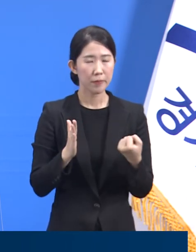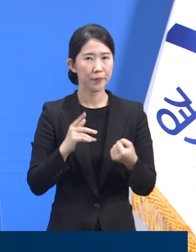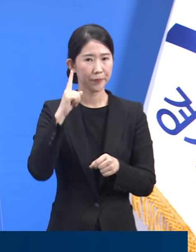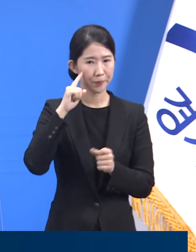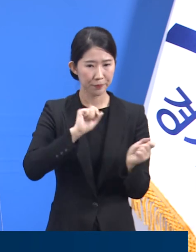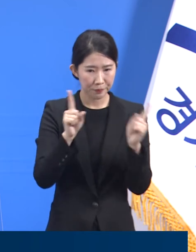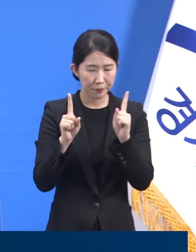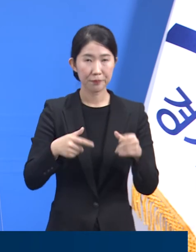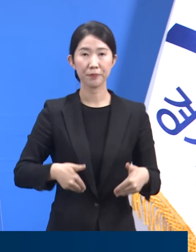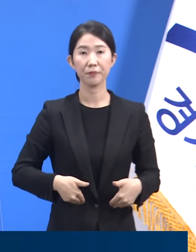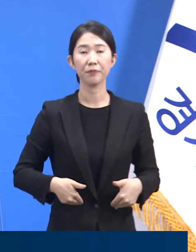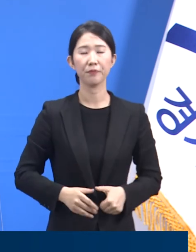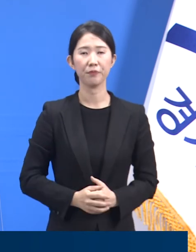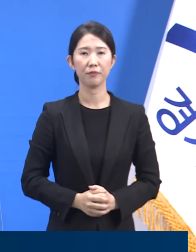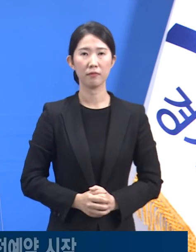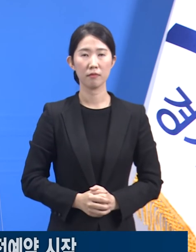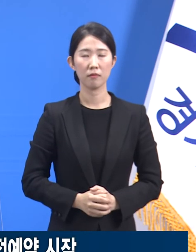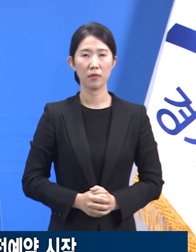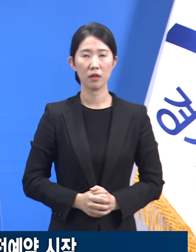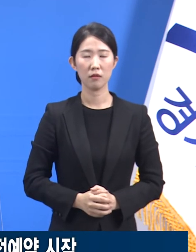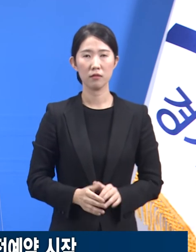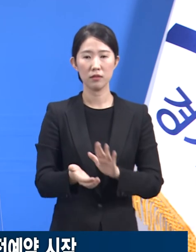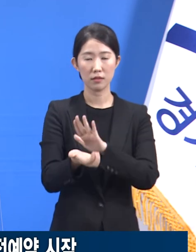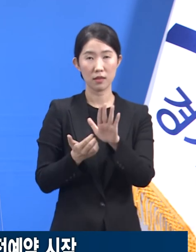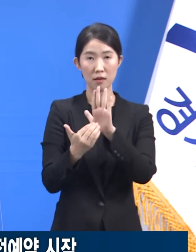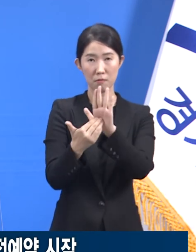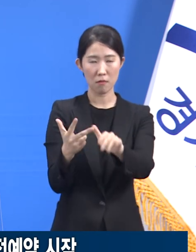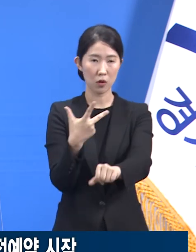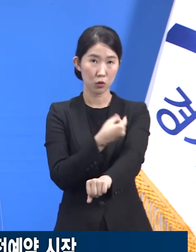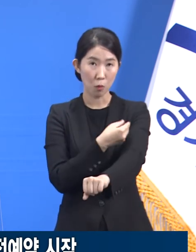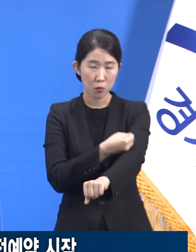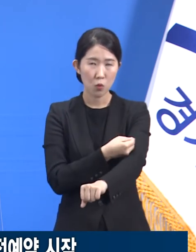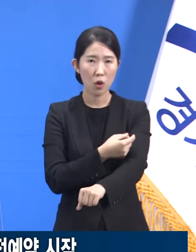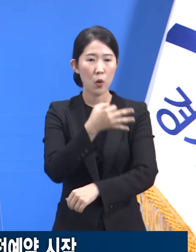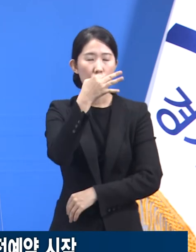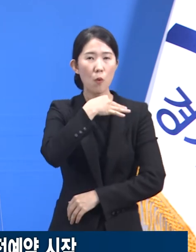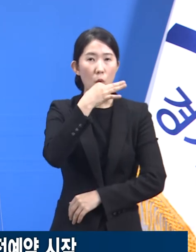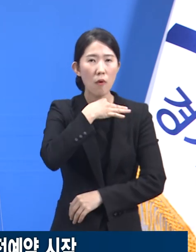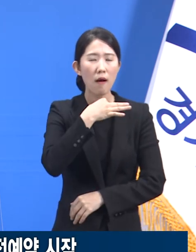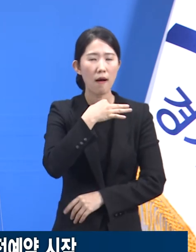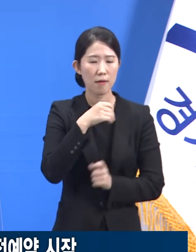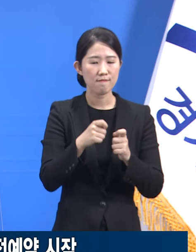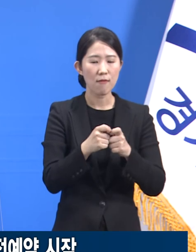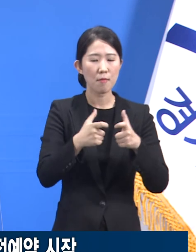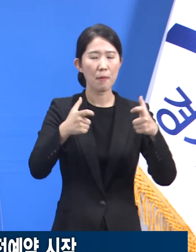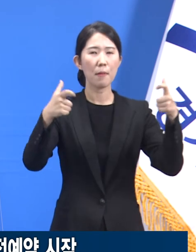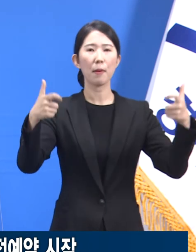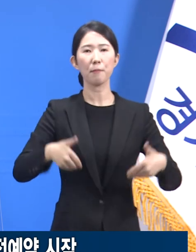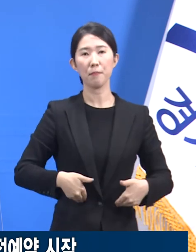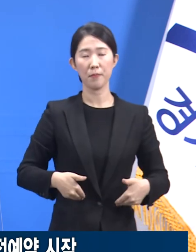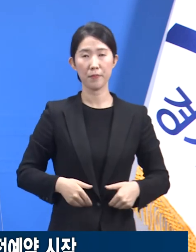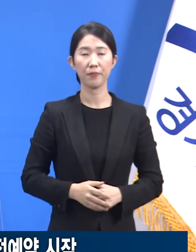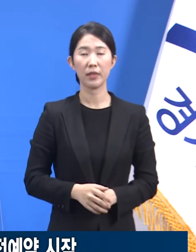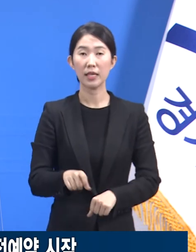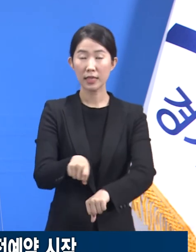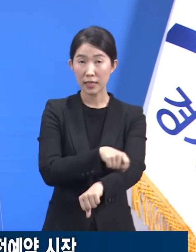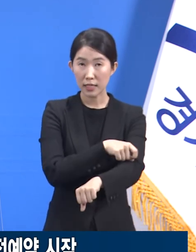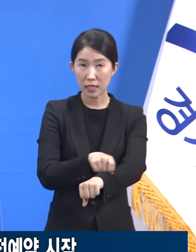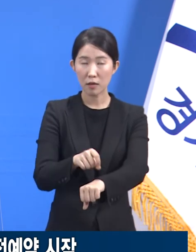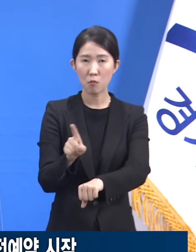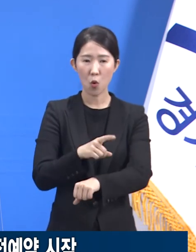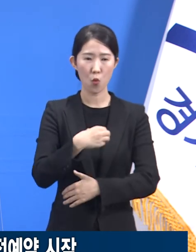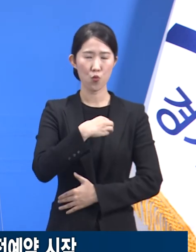예방접종의 우수한 방어 효과를 계속 확장해 가야 합니다. 특히 위험 대비 편익이 매우 높은